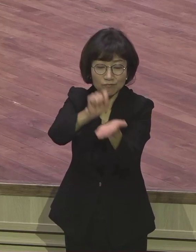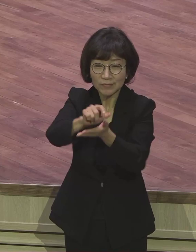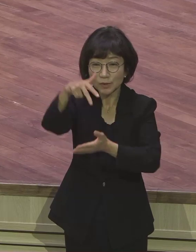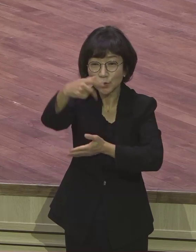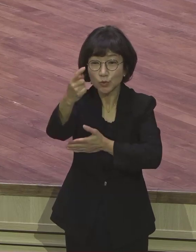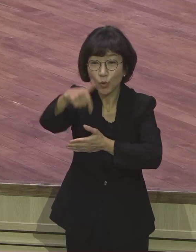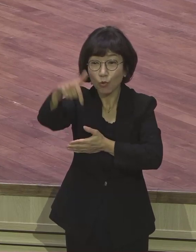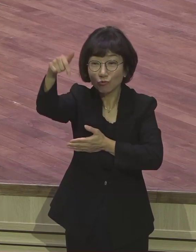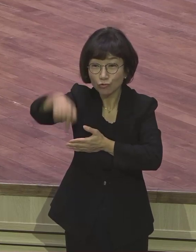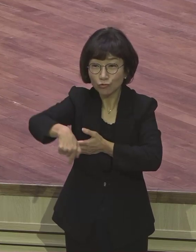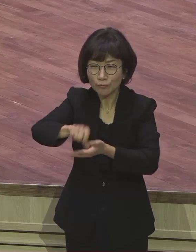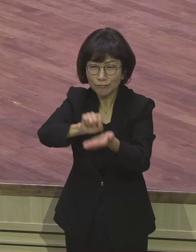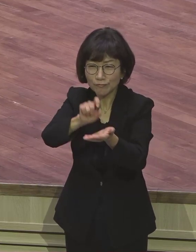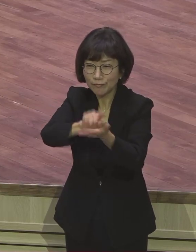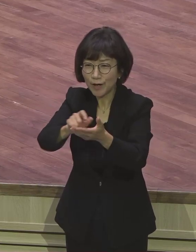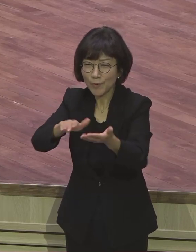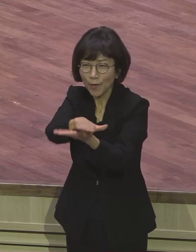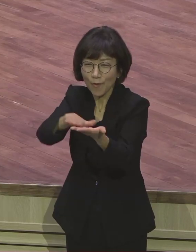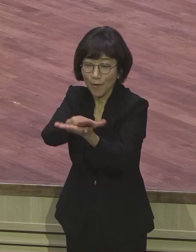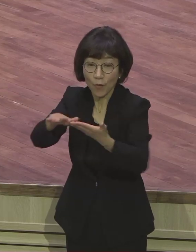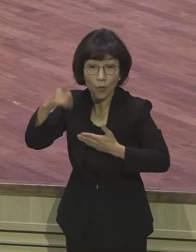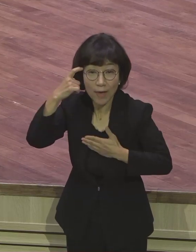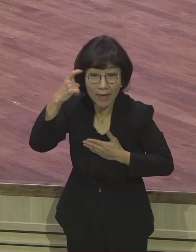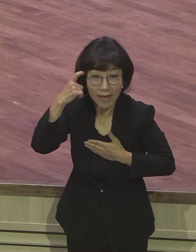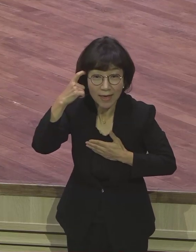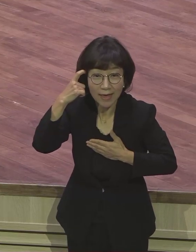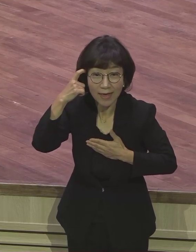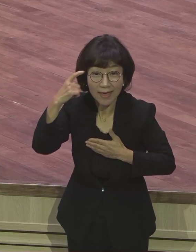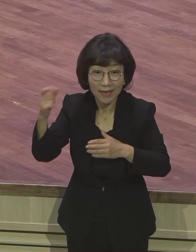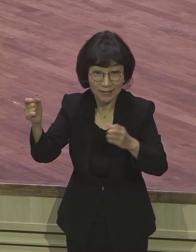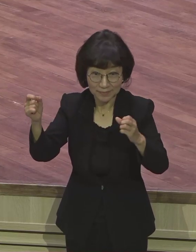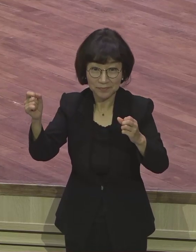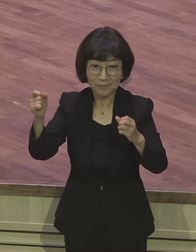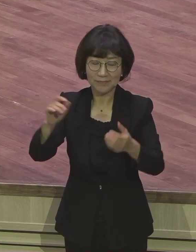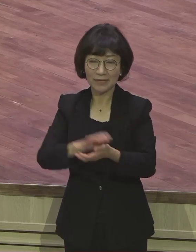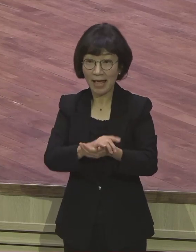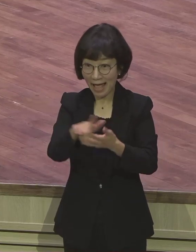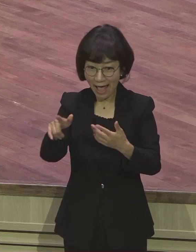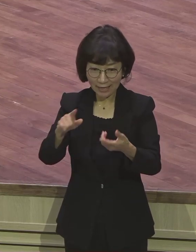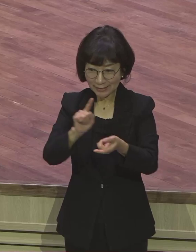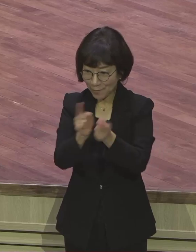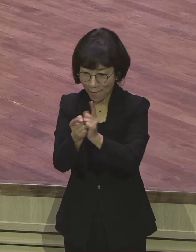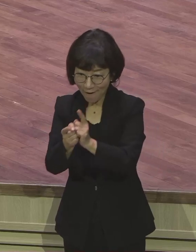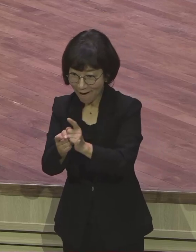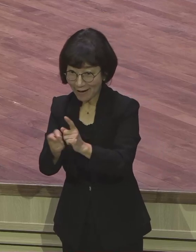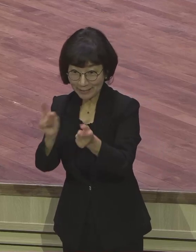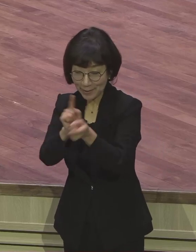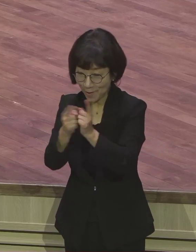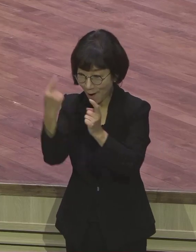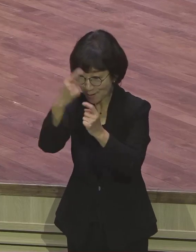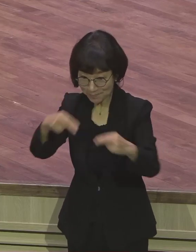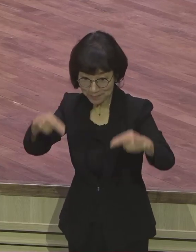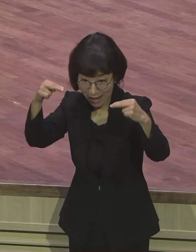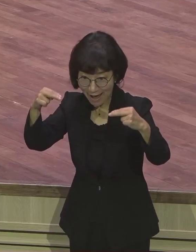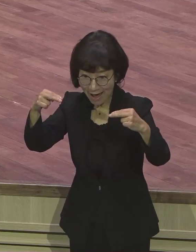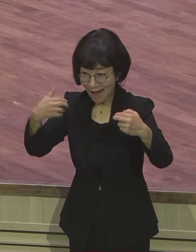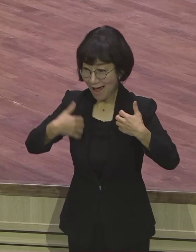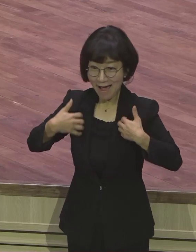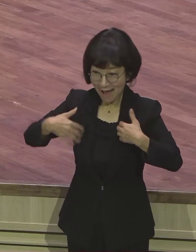교회사 합니까? 이 족구를 통해서 안 믿는 이 남편 족구 잘하는 남편 교회는 안 나가지만